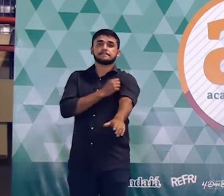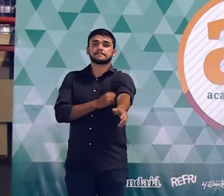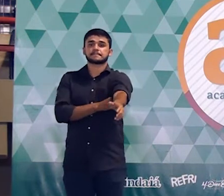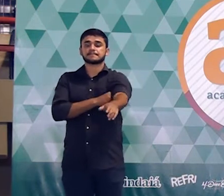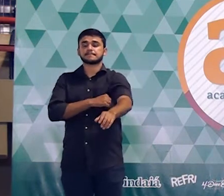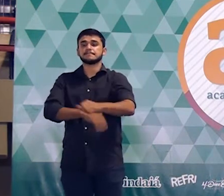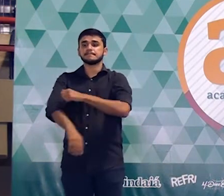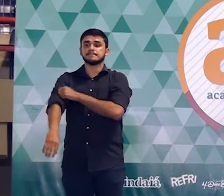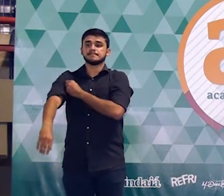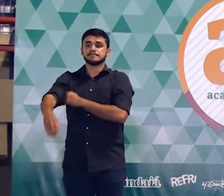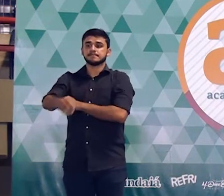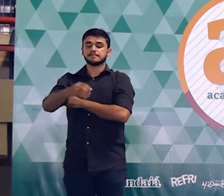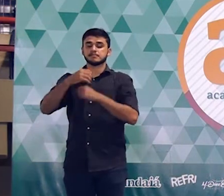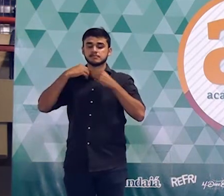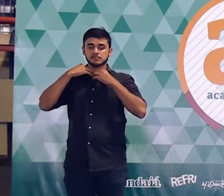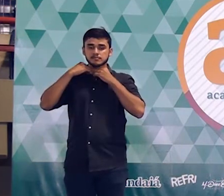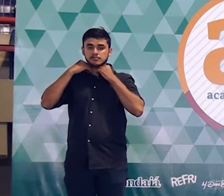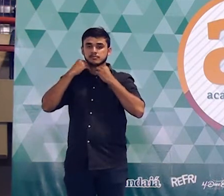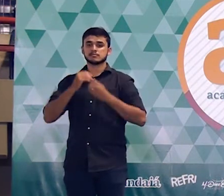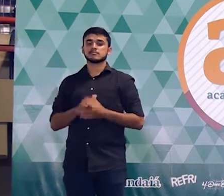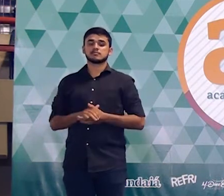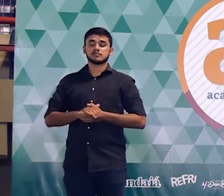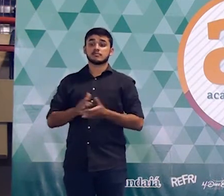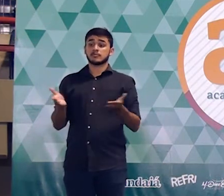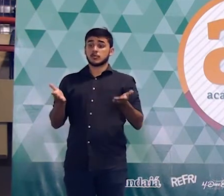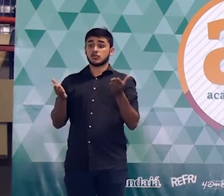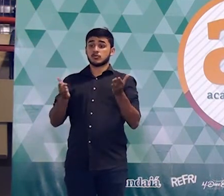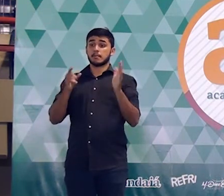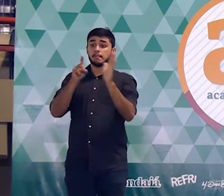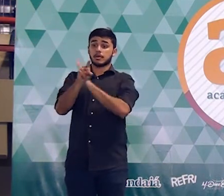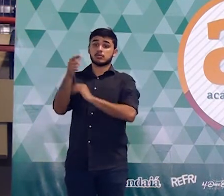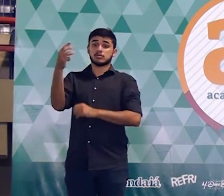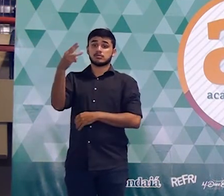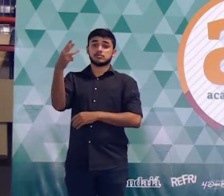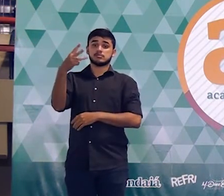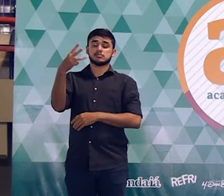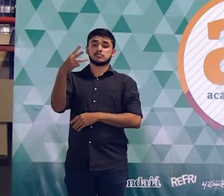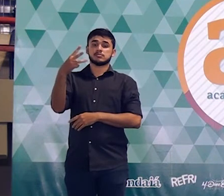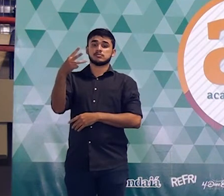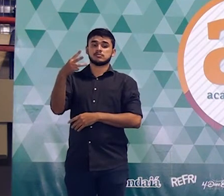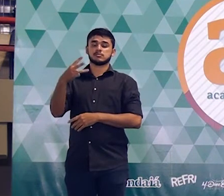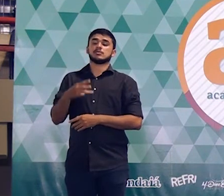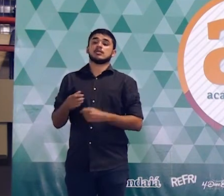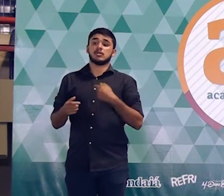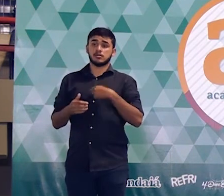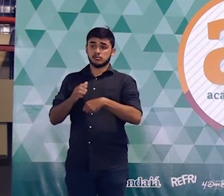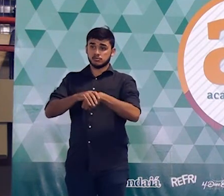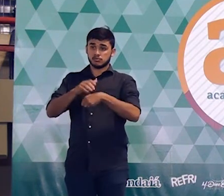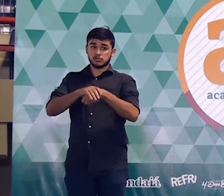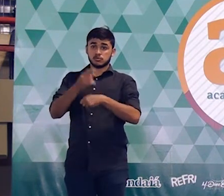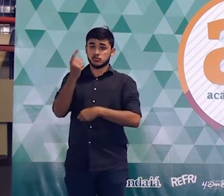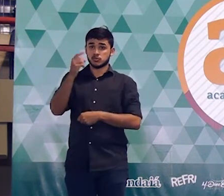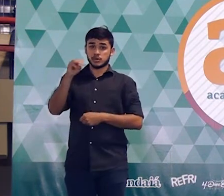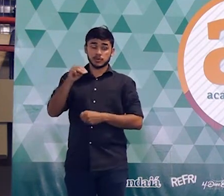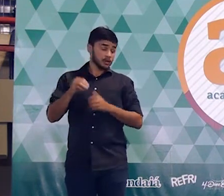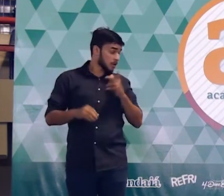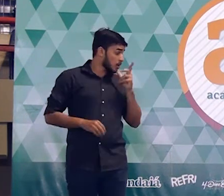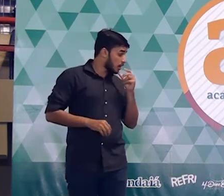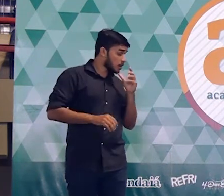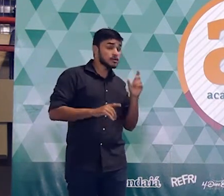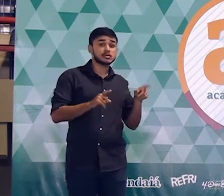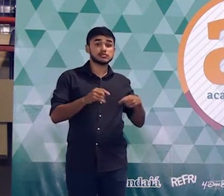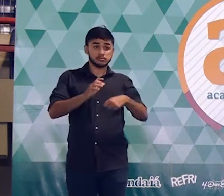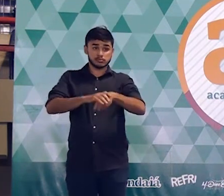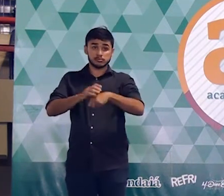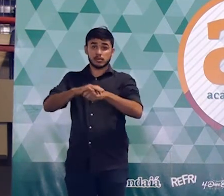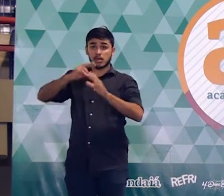Muito bem. Galera, vamos fazer o seguinte agora. Vamos olhar a terceira questão. Eu vou dar aqui um minuto. Vou só tomar uma água. Vou dar um minuto